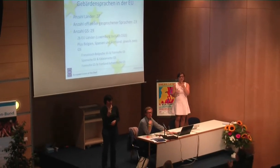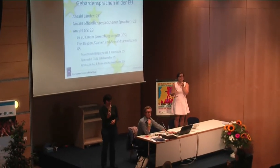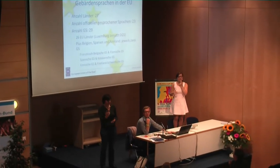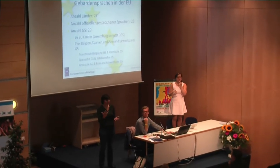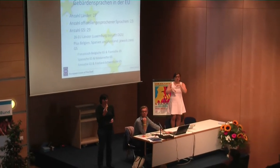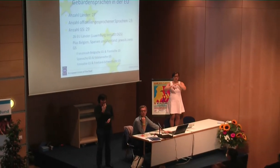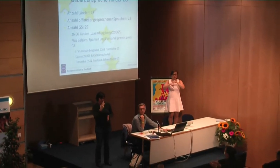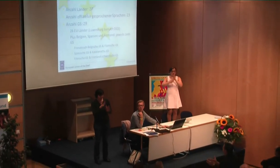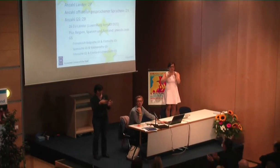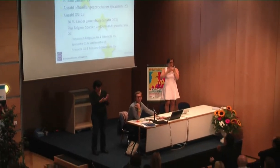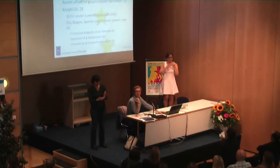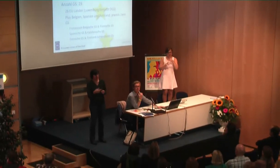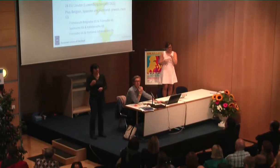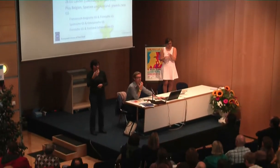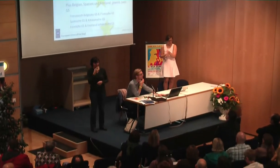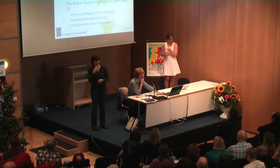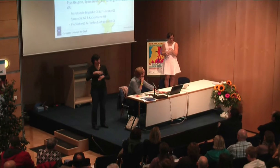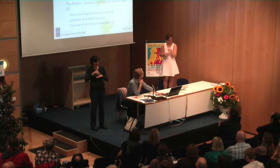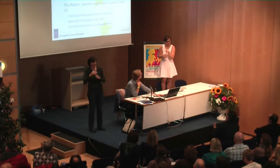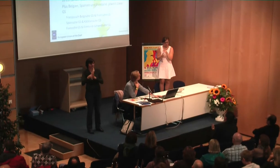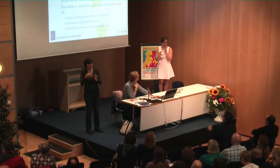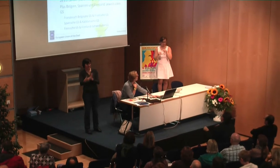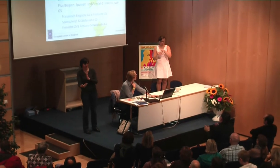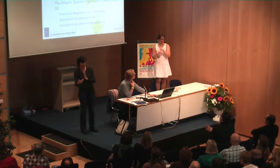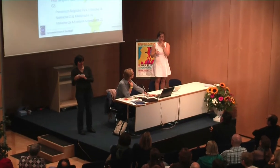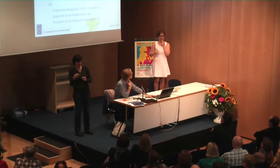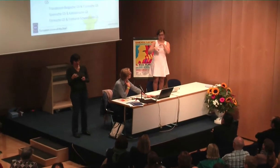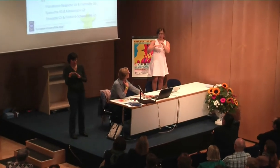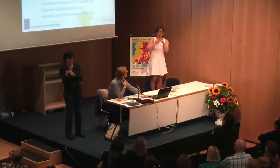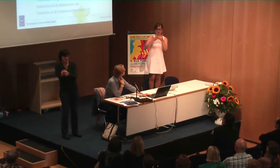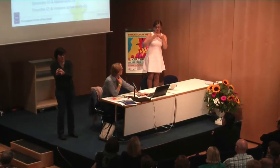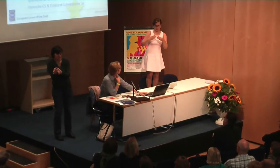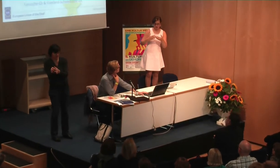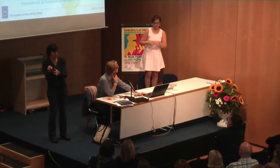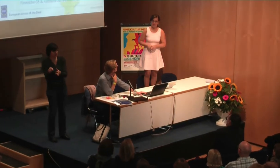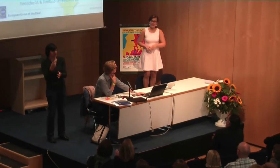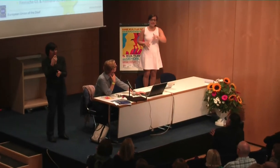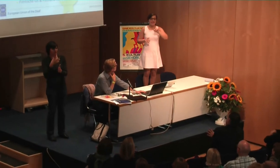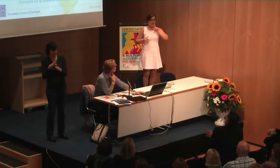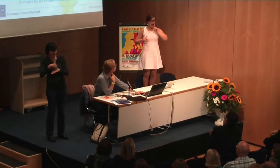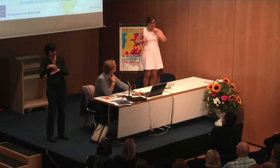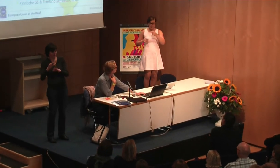Gebärdensprache und dann die finnisch-schwedische Gebärdensprache, die eben auch von verschiedenen Gruppen benutzt wird.